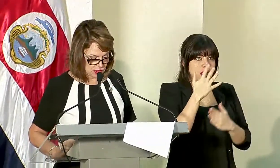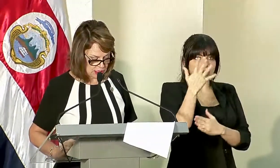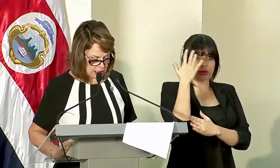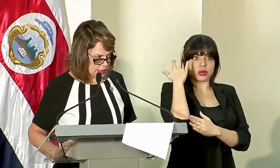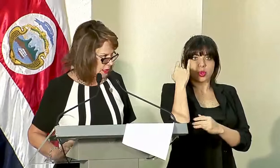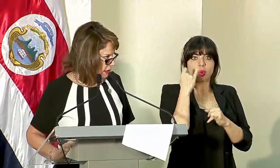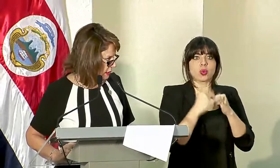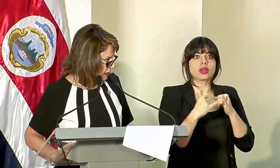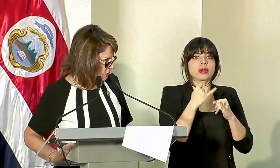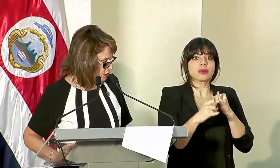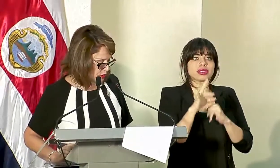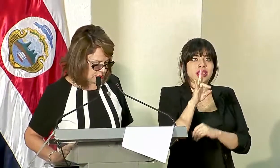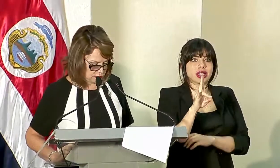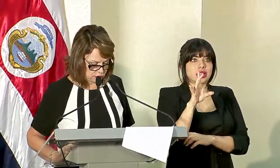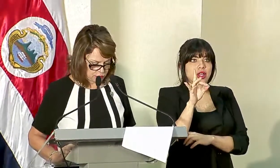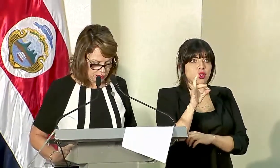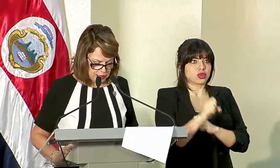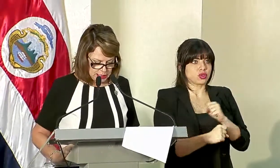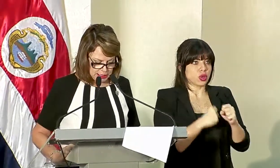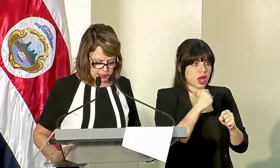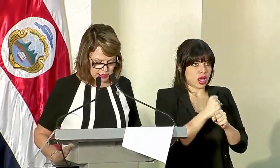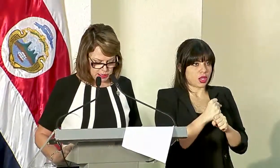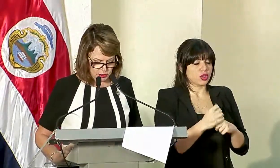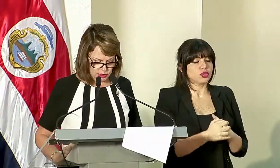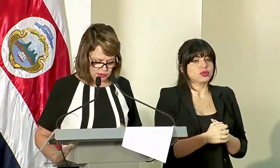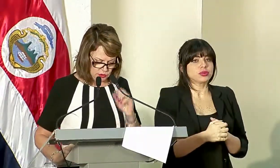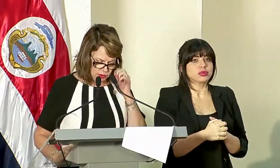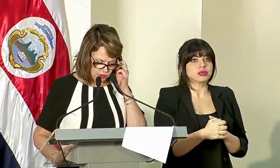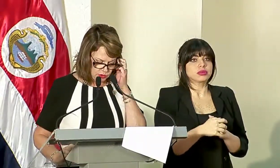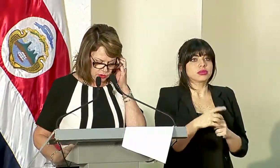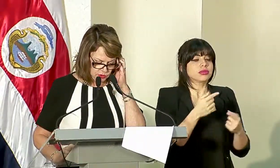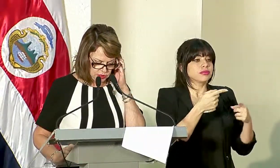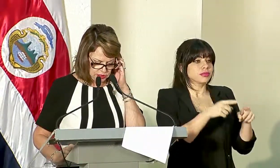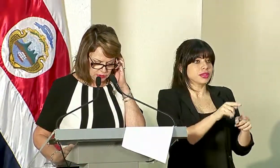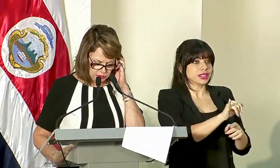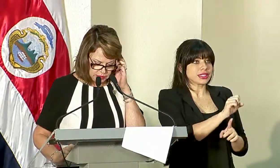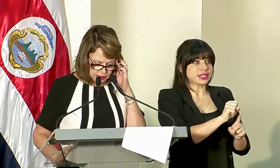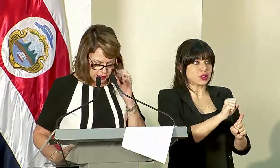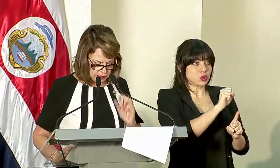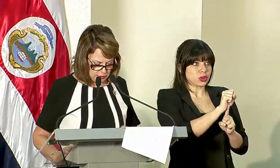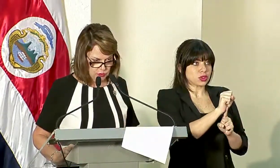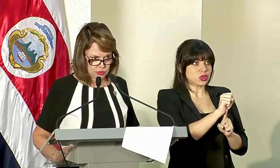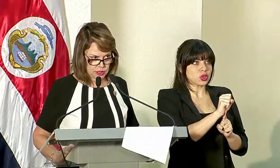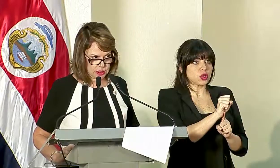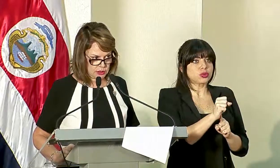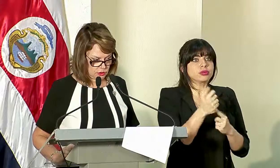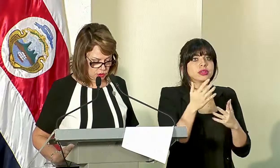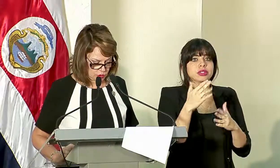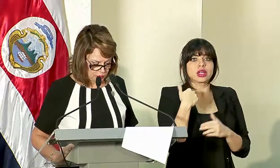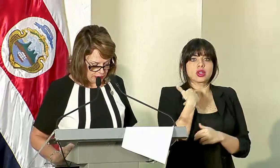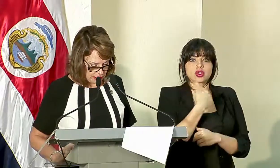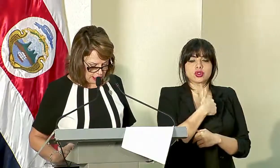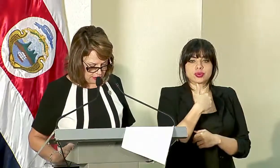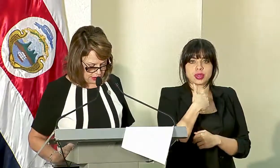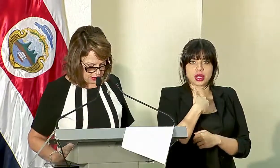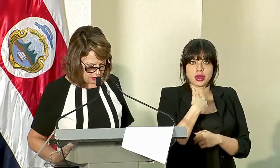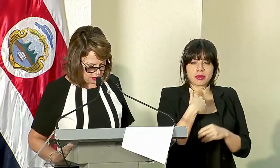los últimos 78 años. El estado de la situación es que hemos tenido